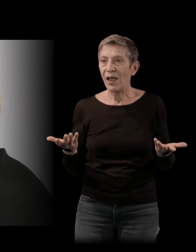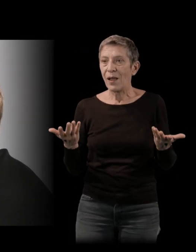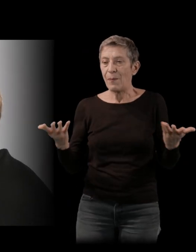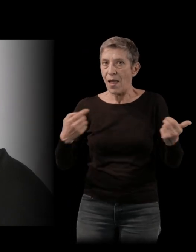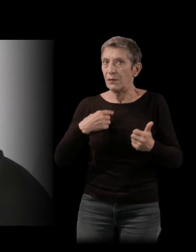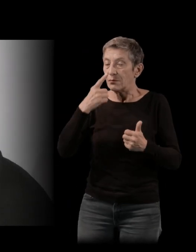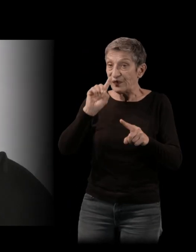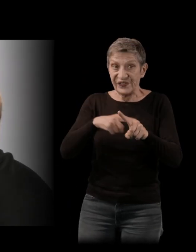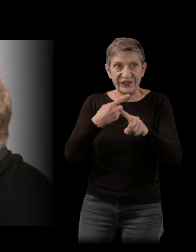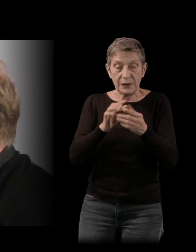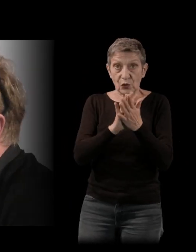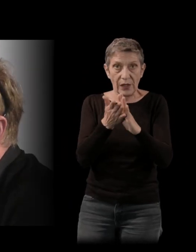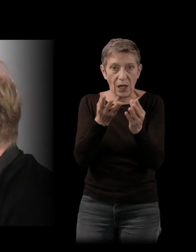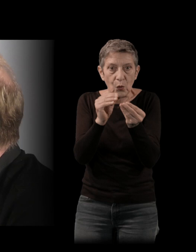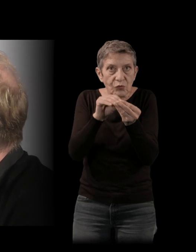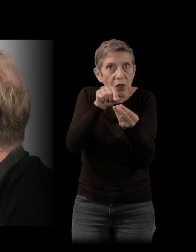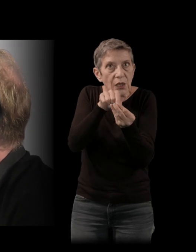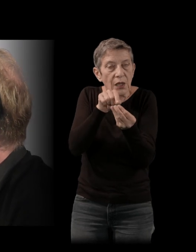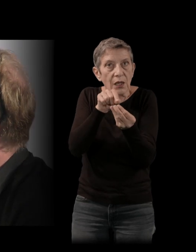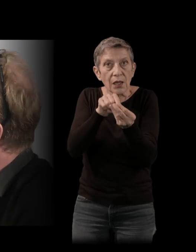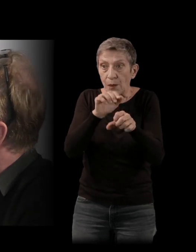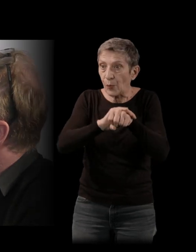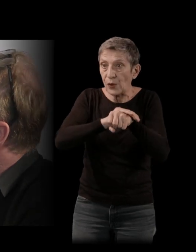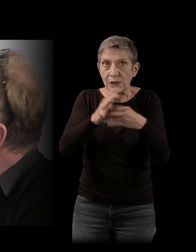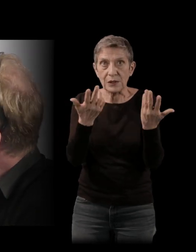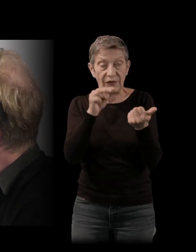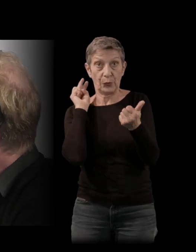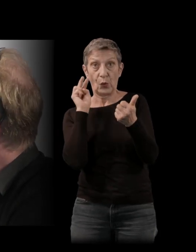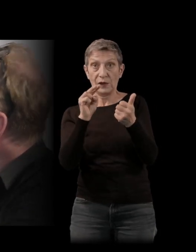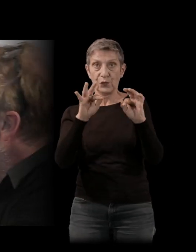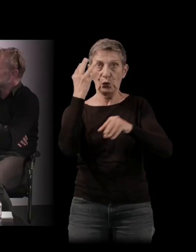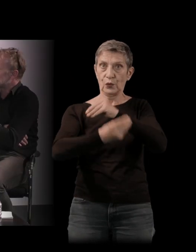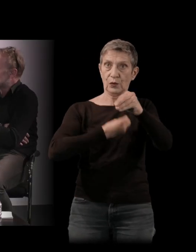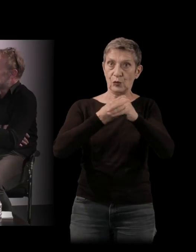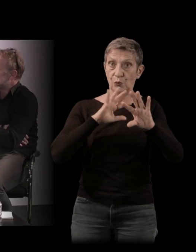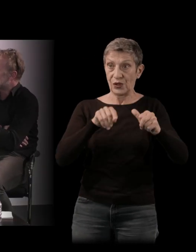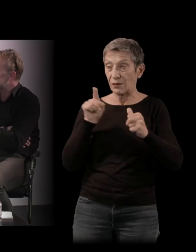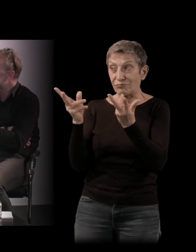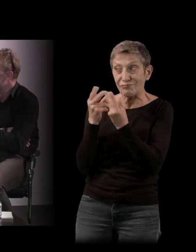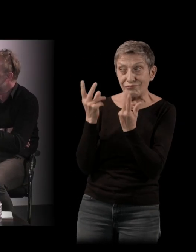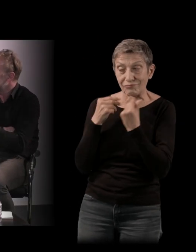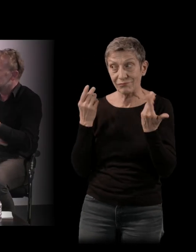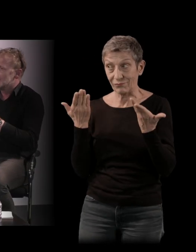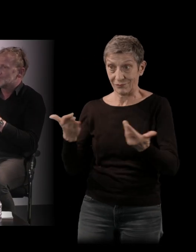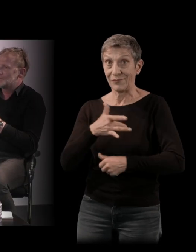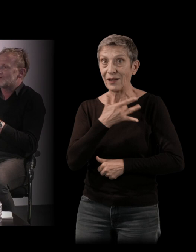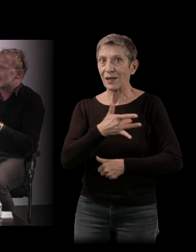politique en réalité et une manière d'envisager le monde. Là aussi, peut-être nous parler un peu de ça. Parce que c'est ça qui est fascinant aussi, non pas dans la récupération,